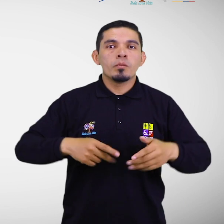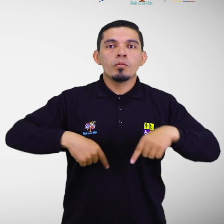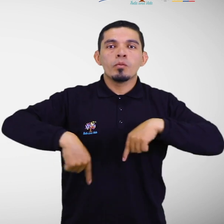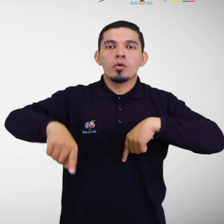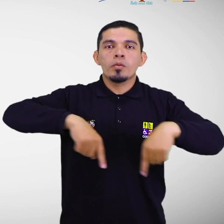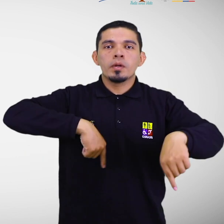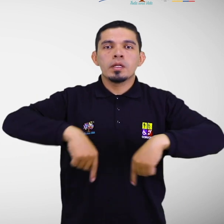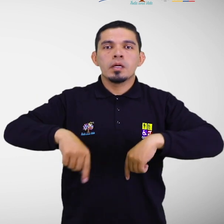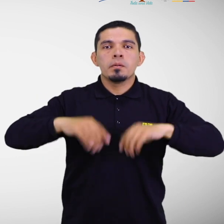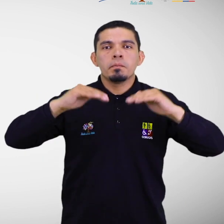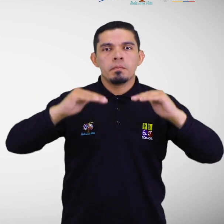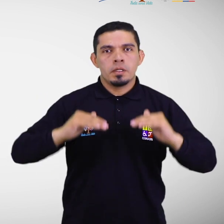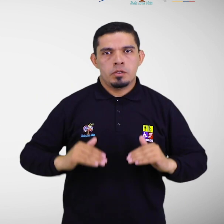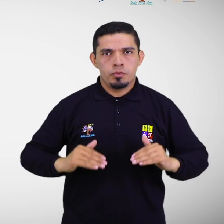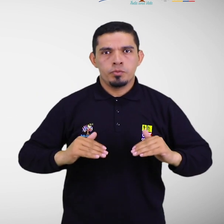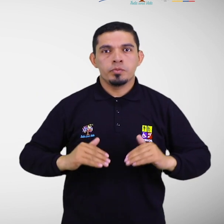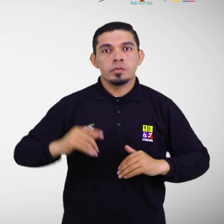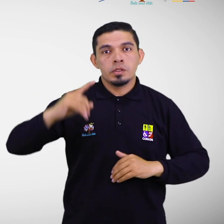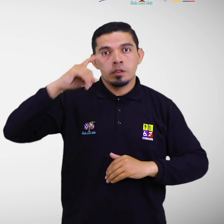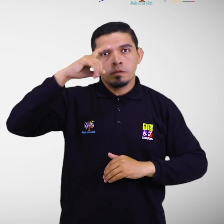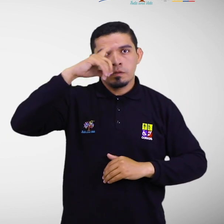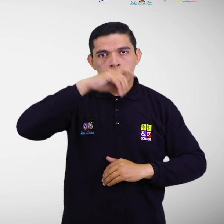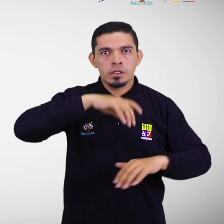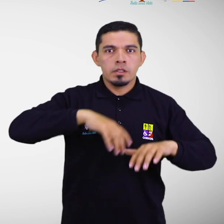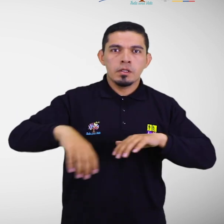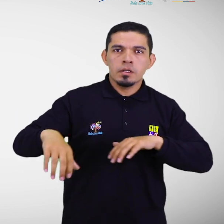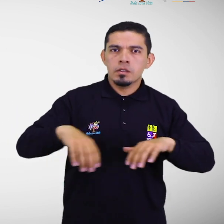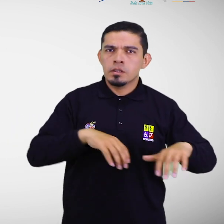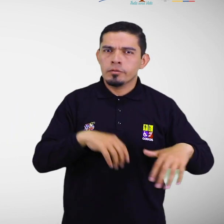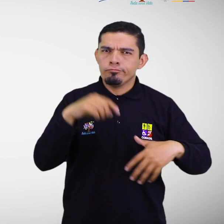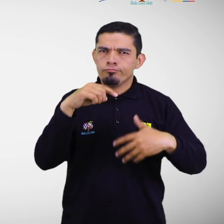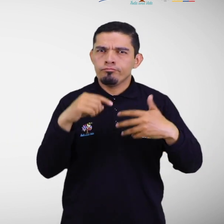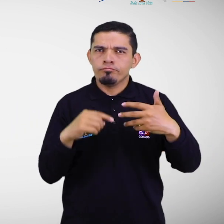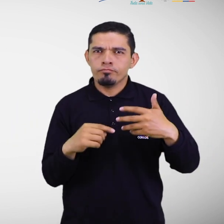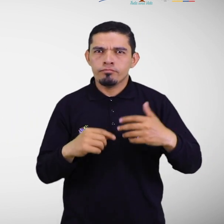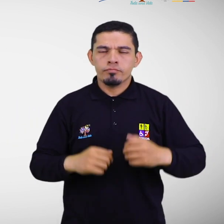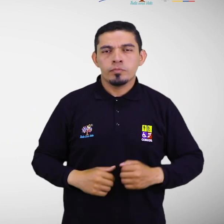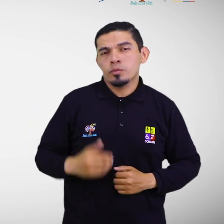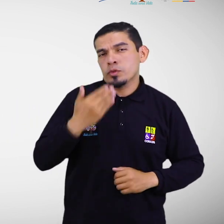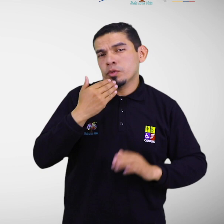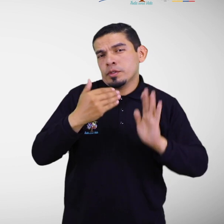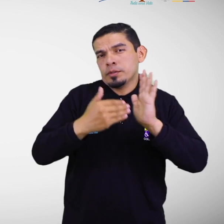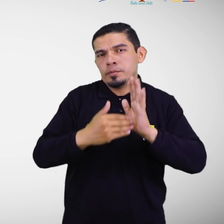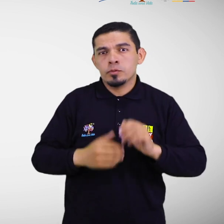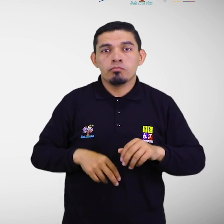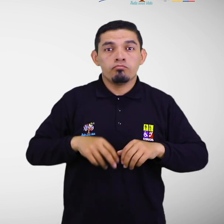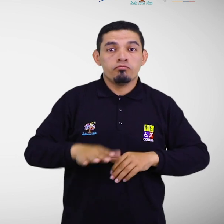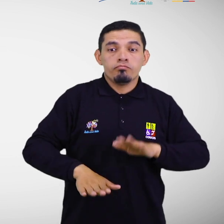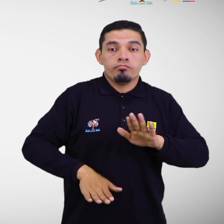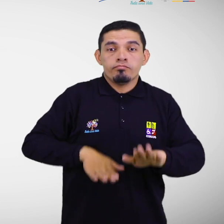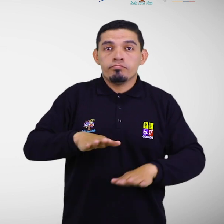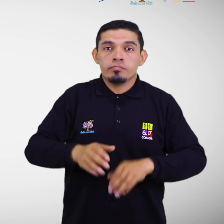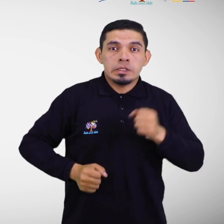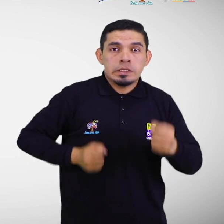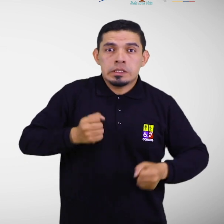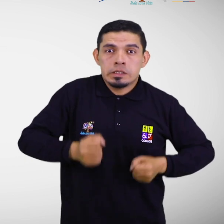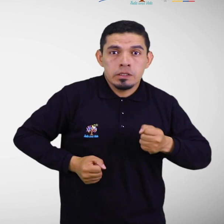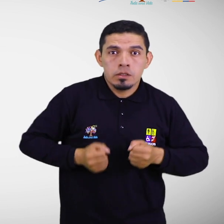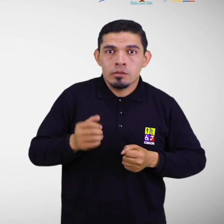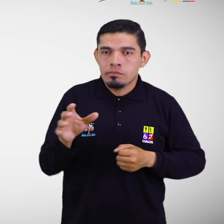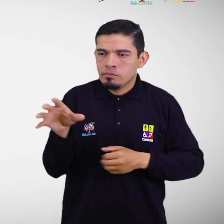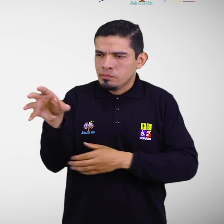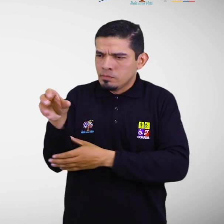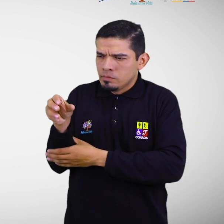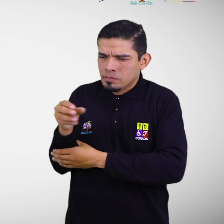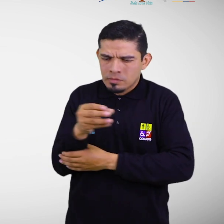reducida de la persona y dificultad para la realización de ciertas actividades como caminar, correr, manipular